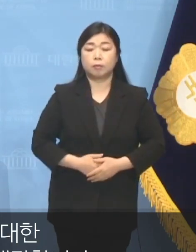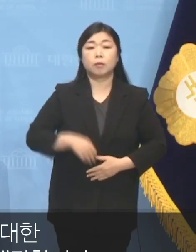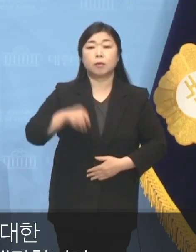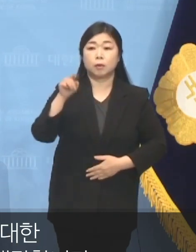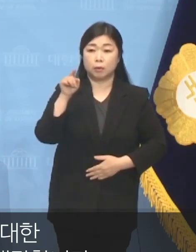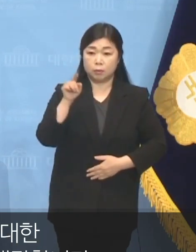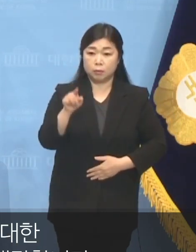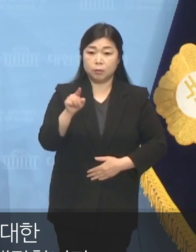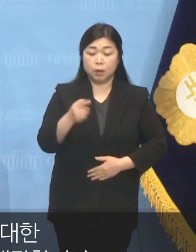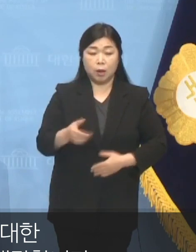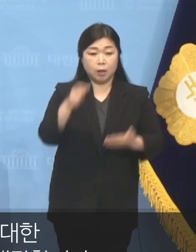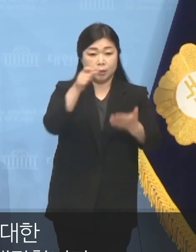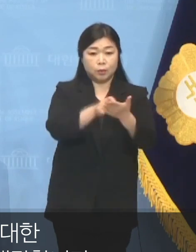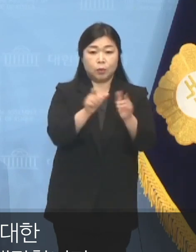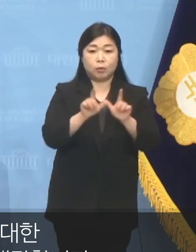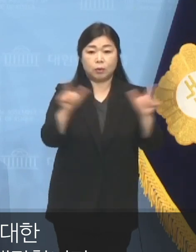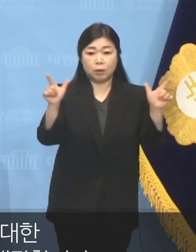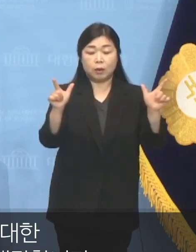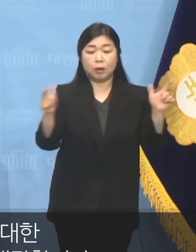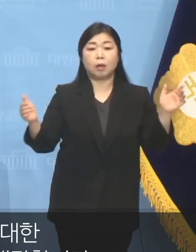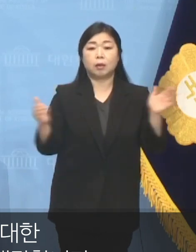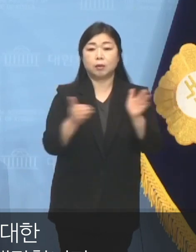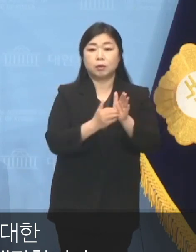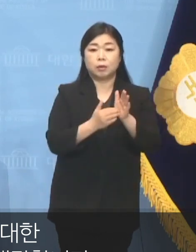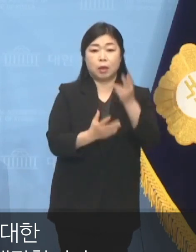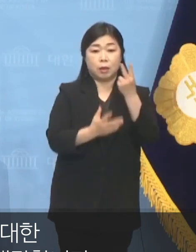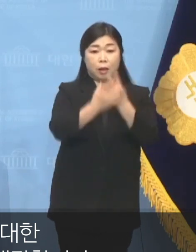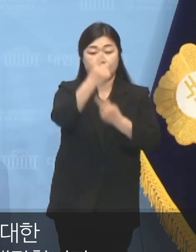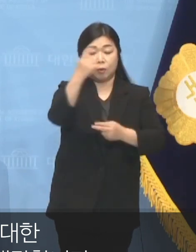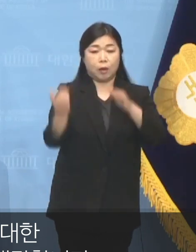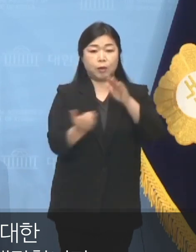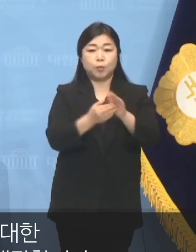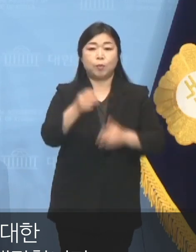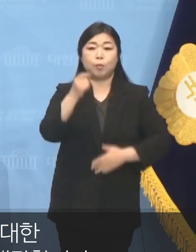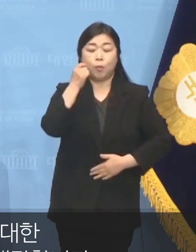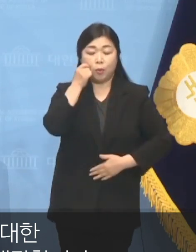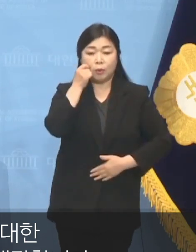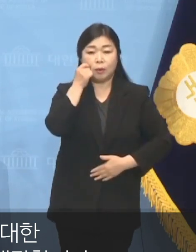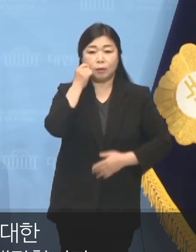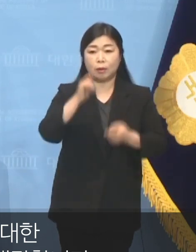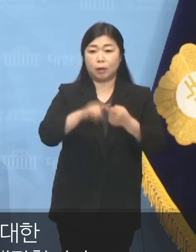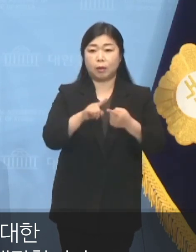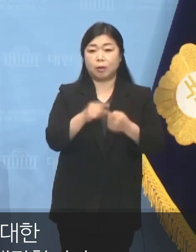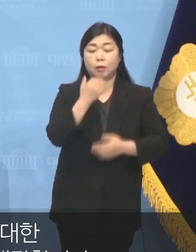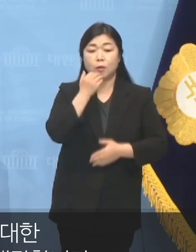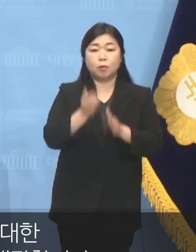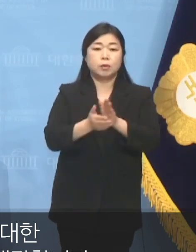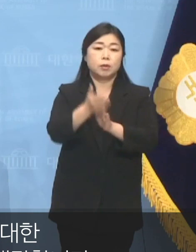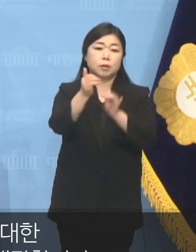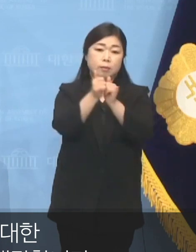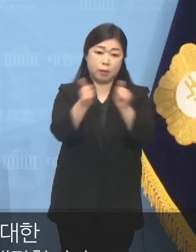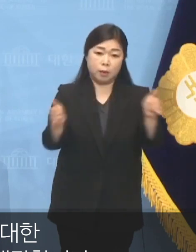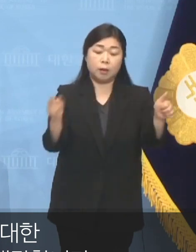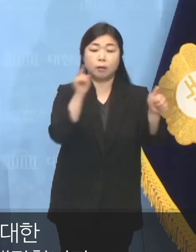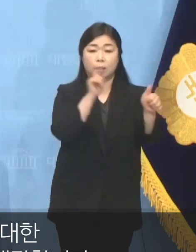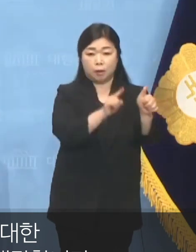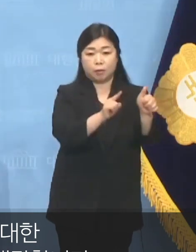그것이 등록일 전까지 단일화를 이루지 못한 데 대한 서울시민에 대한